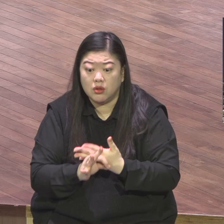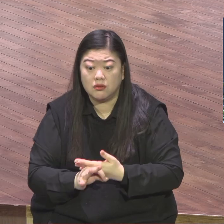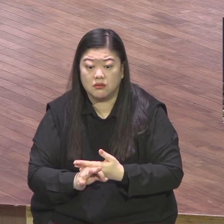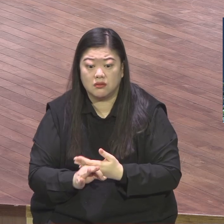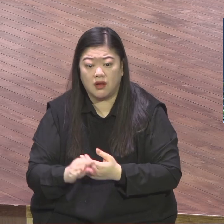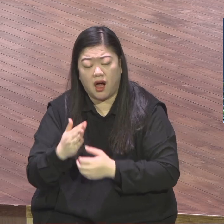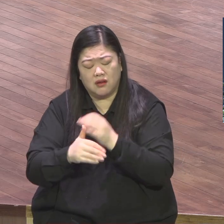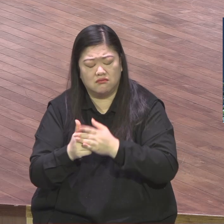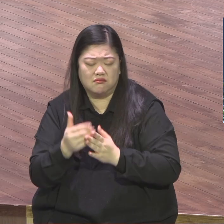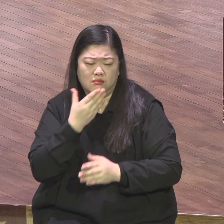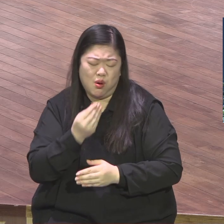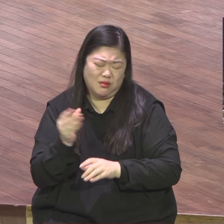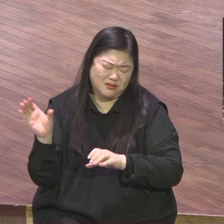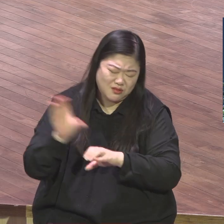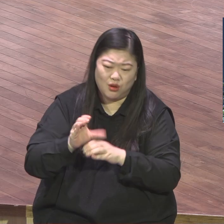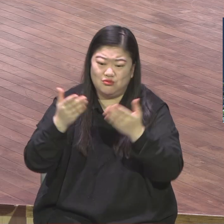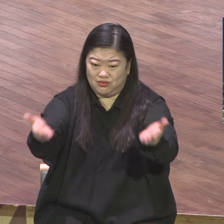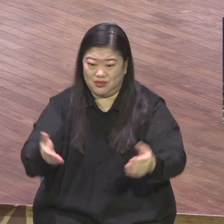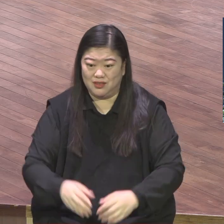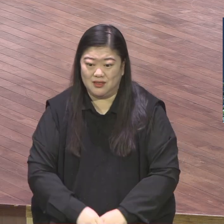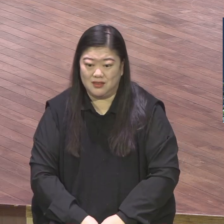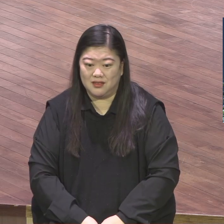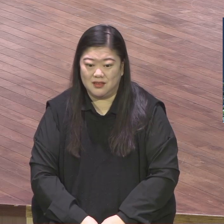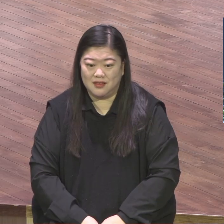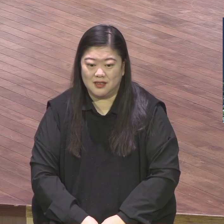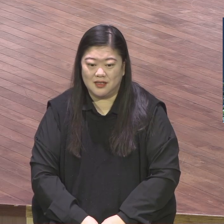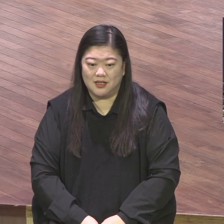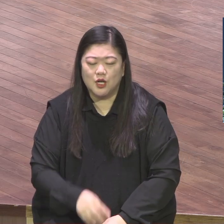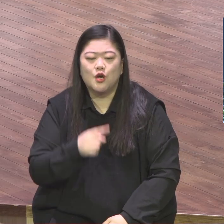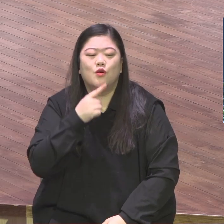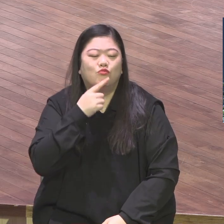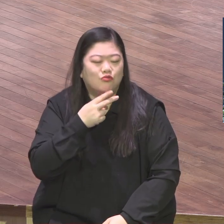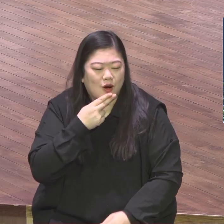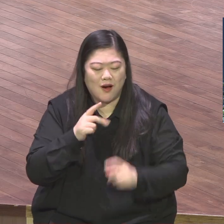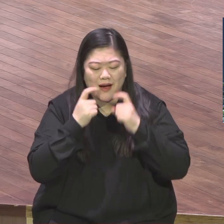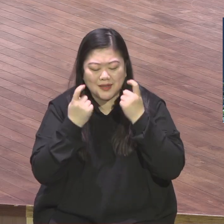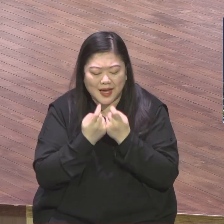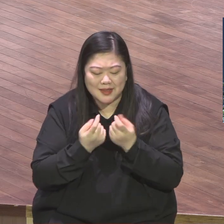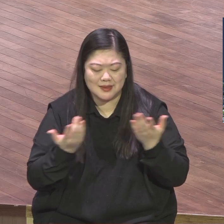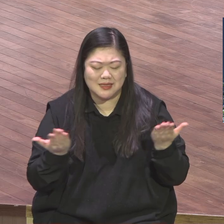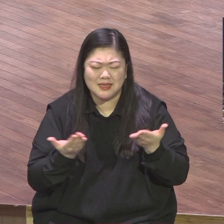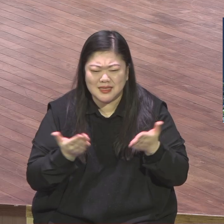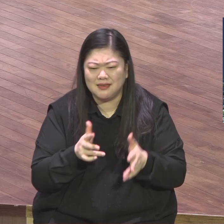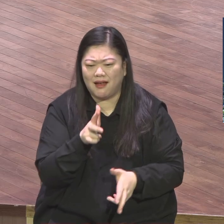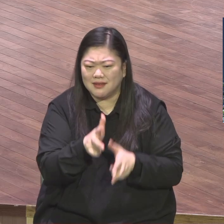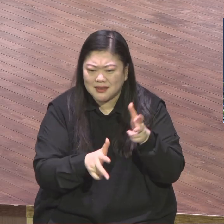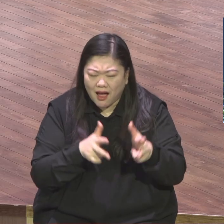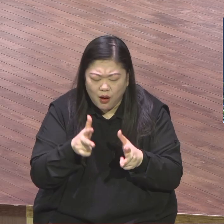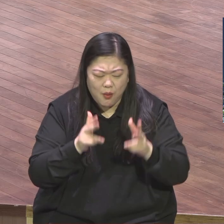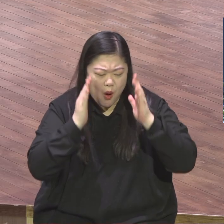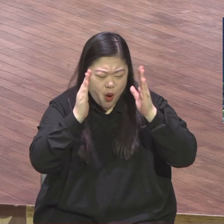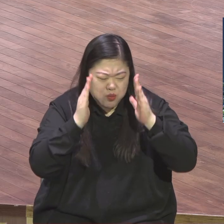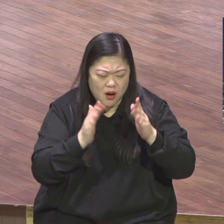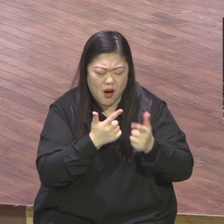있습니까 여러분 가르쳐다가 얼음 있습니까 그거 딱 적게 놓고 하나님의 소원부터 시작해 보세요 기도하면서 생명구원 삶을 쫓아가지고